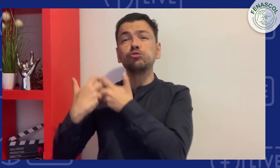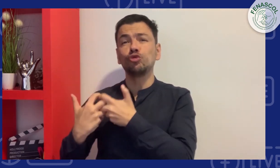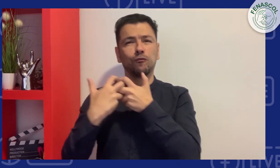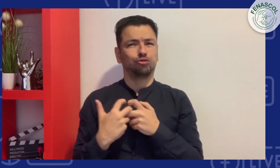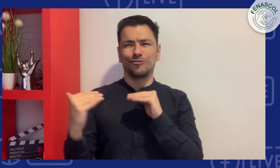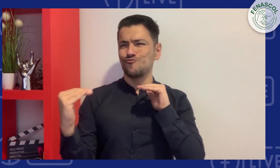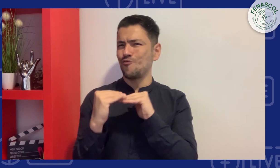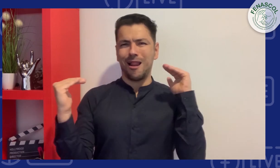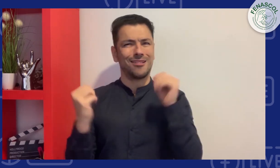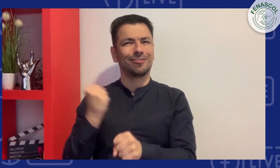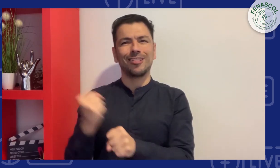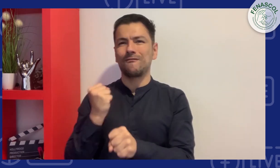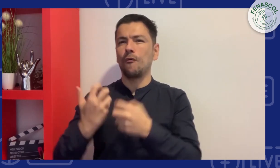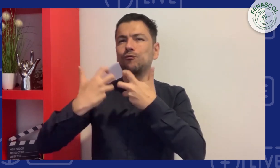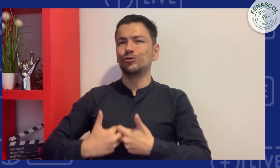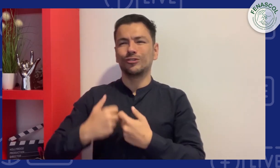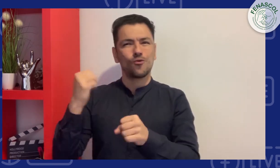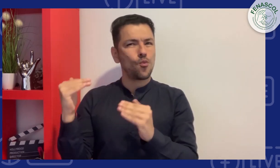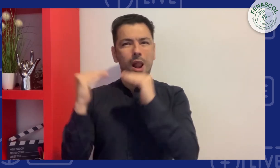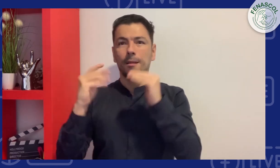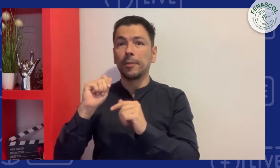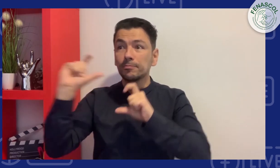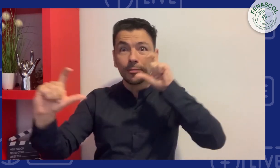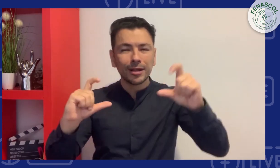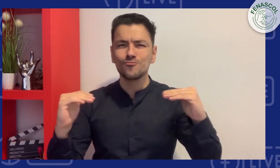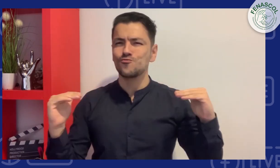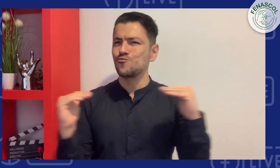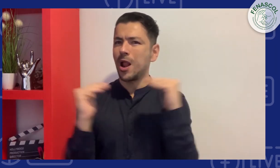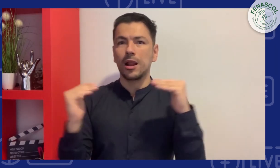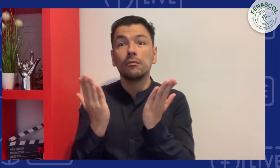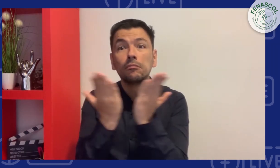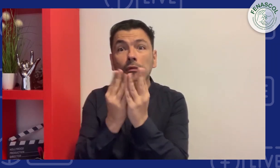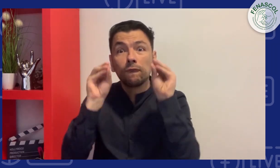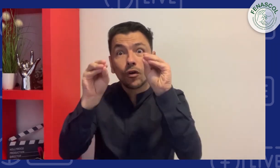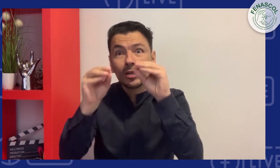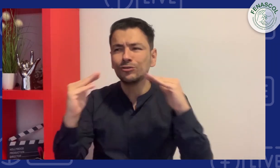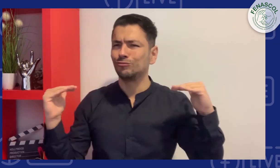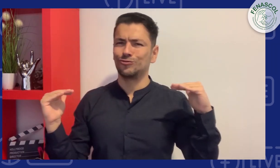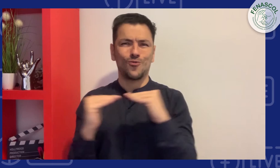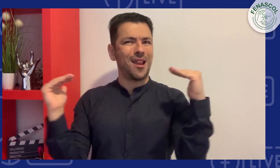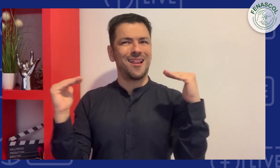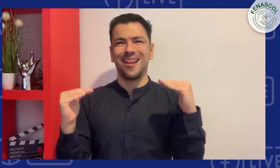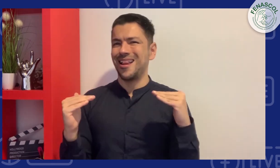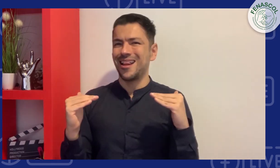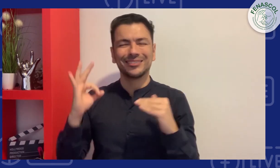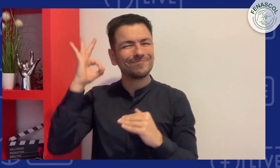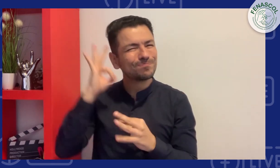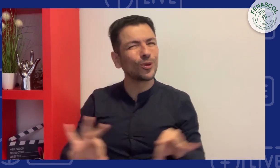Las funciones son iguales y por lo tanto la tarifa debe ser igual, la formación debe ser igual para todos y el